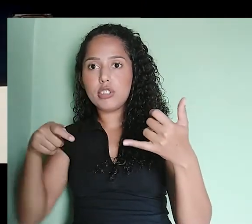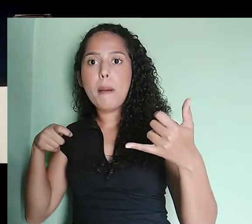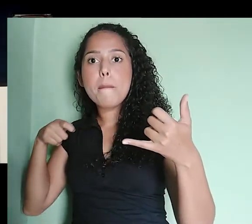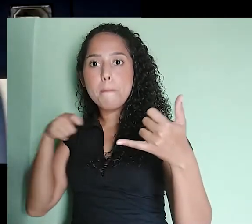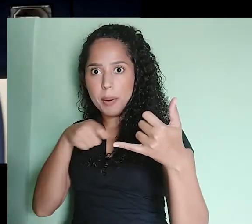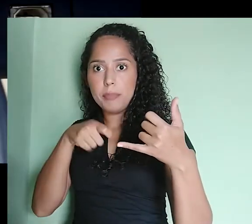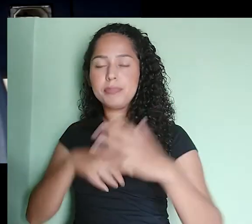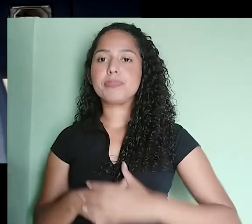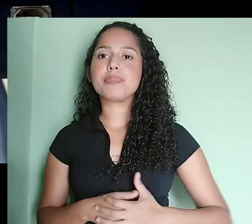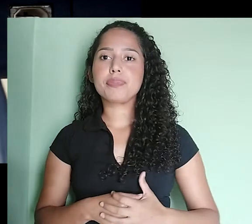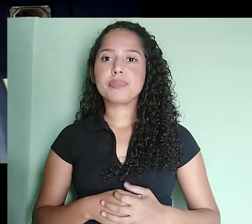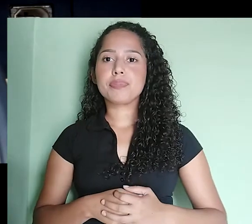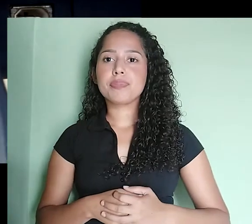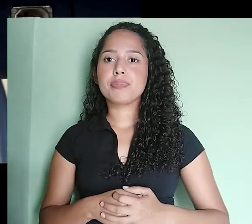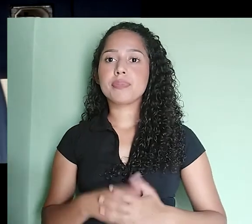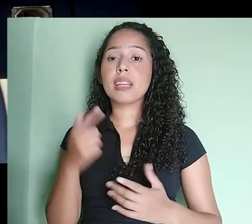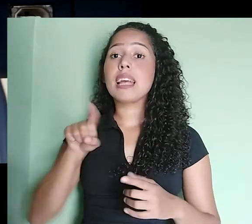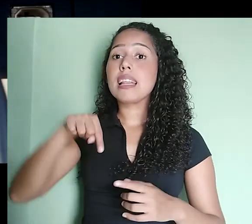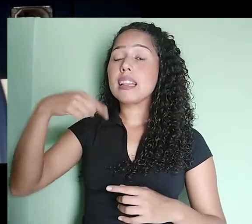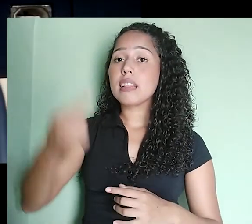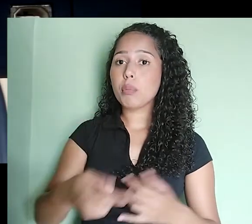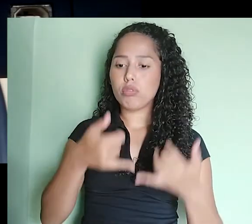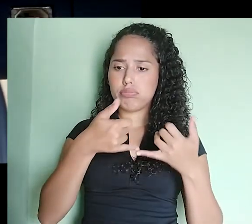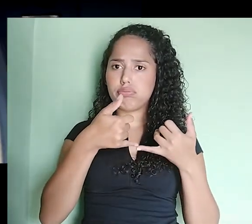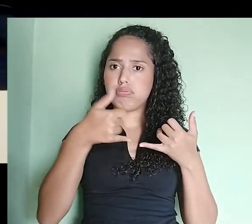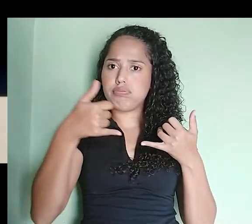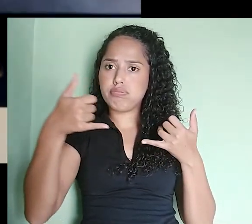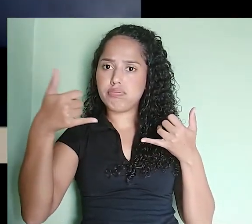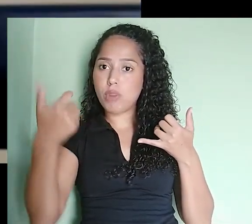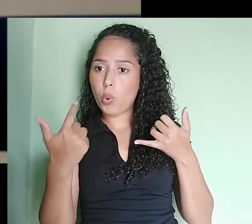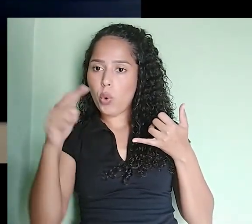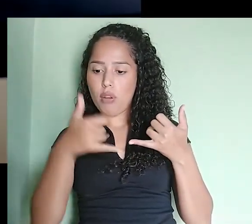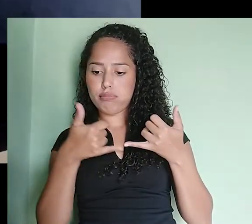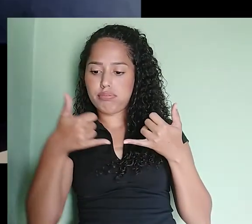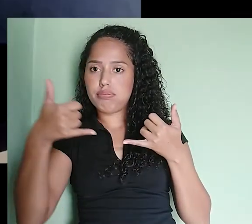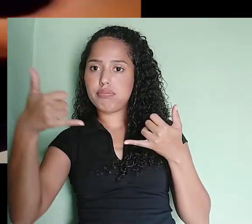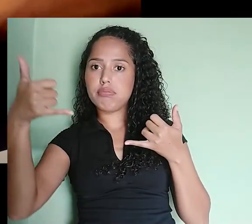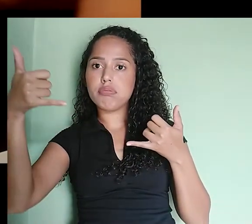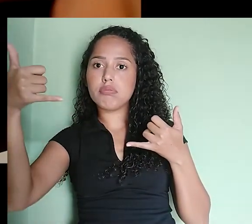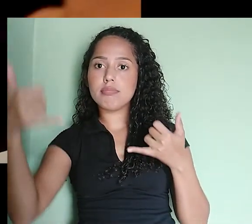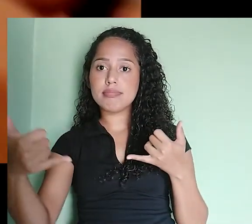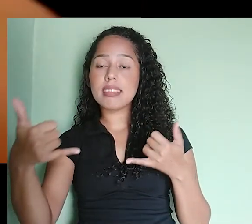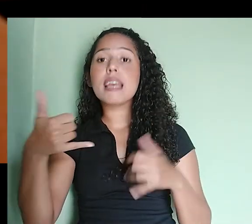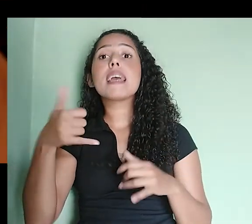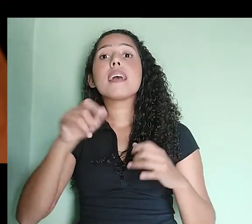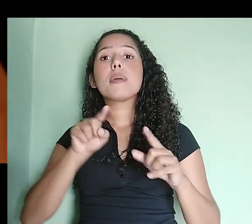E depois eu vou conectar a outra ponta do cabo. No MIDI-In.